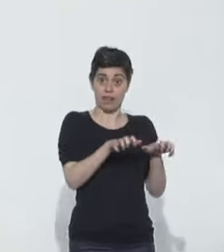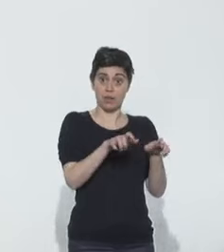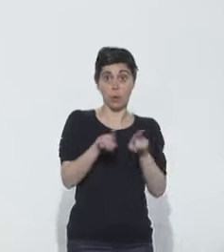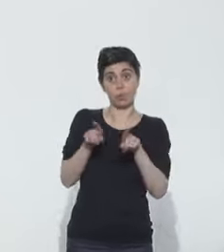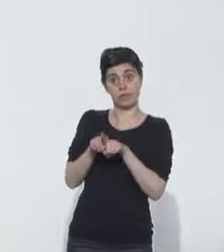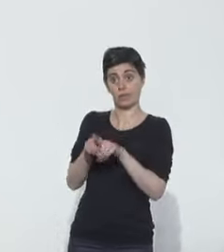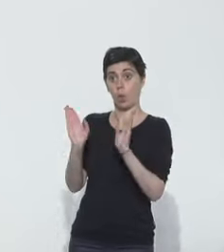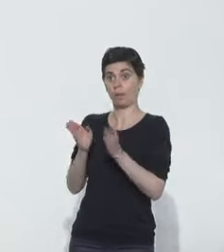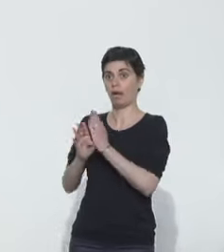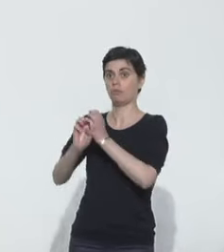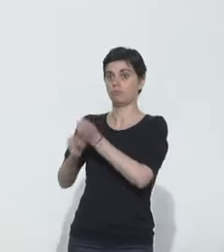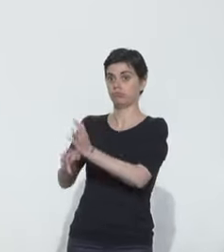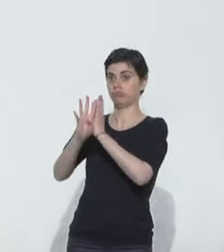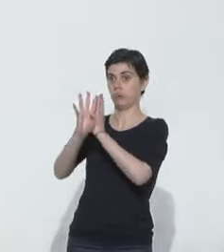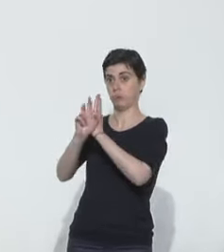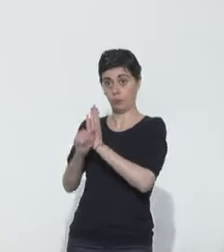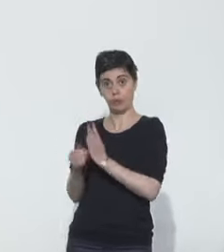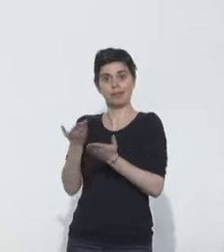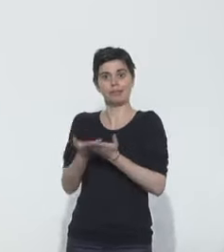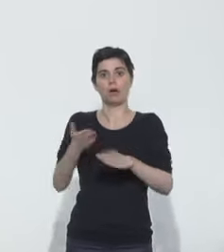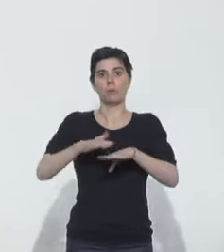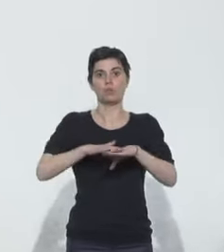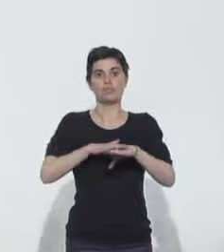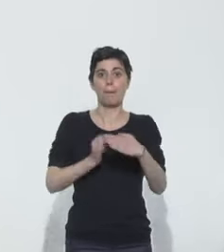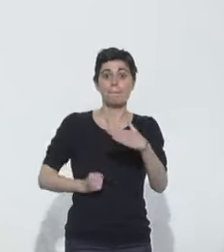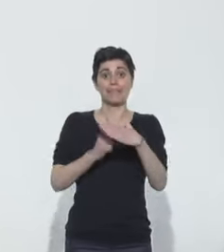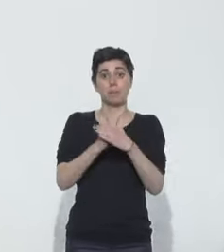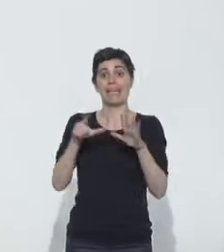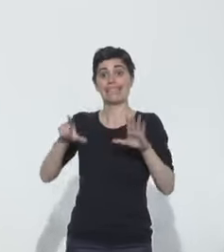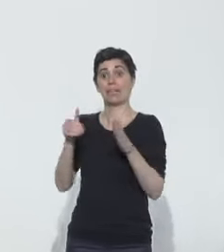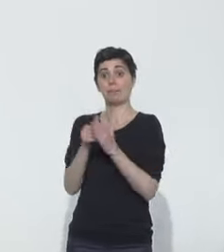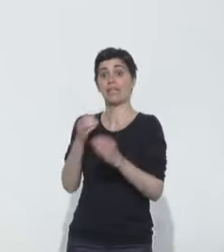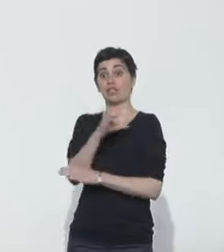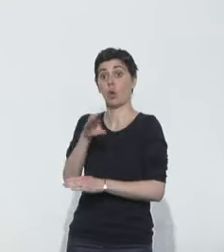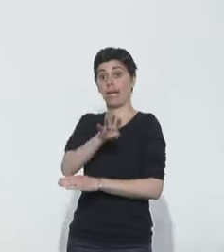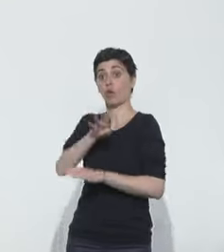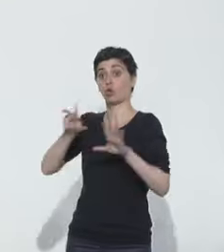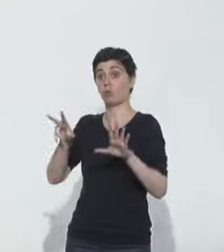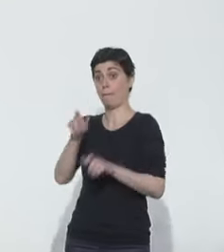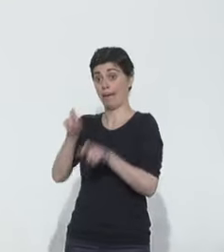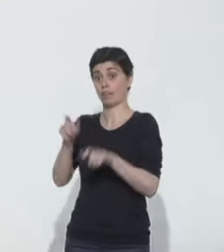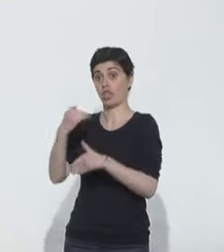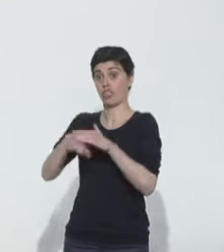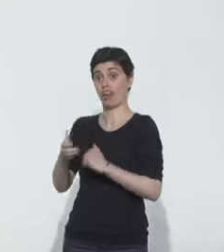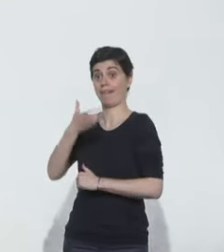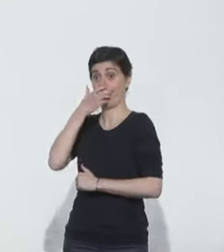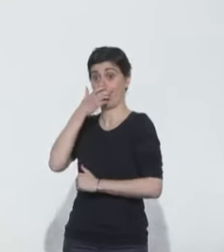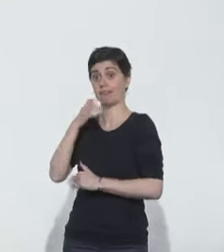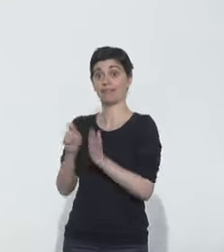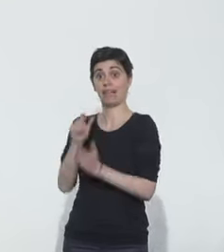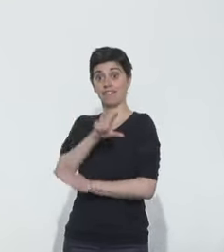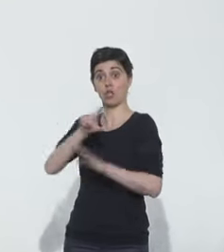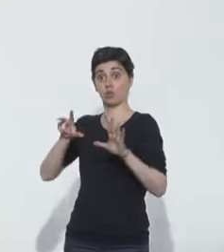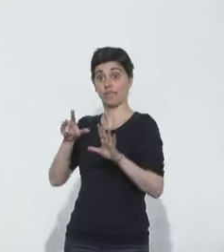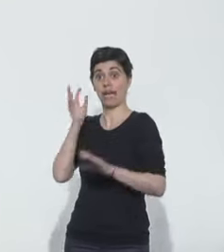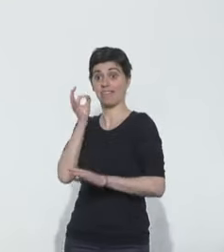hospitaliers, notamment en réanimation. Au maximum, il y a eu 7 148 personnes en réanimation le 8 avril. Nous sommes actuellement à plus